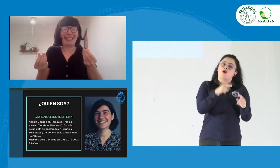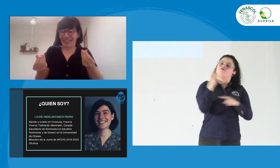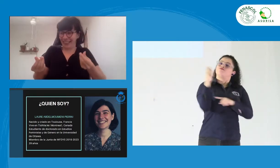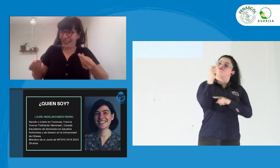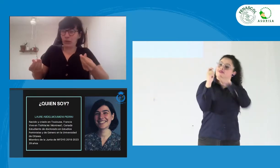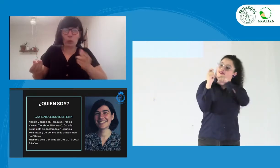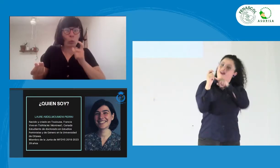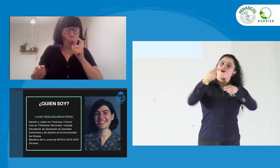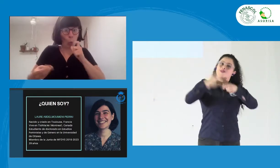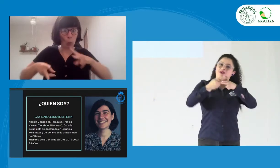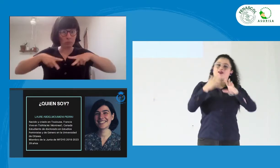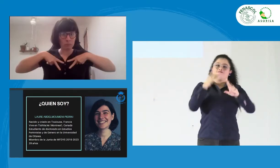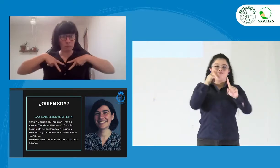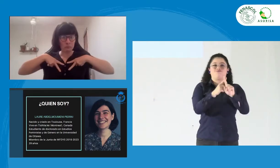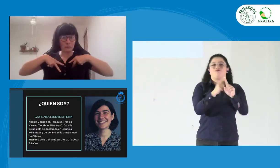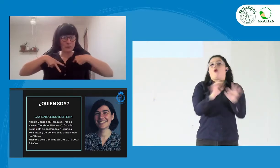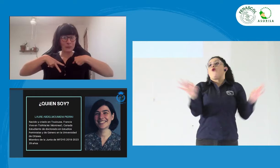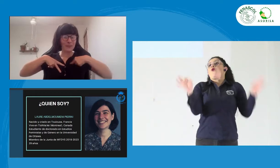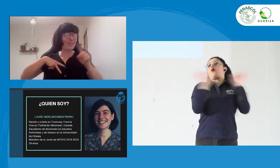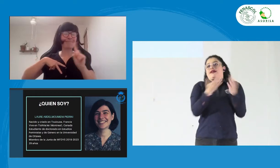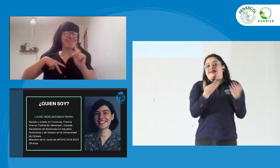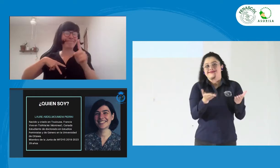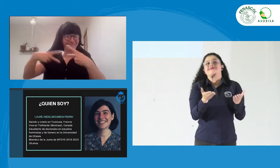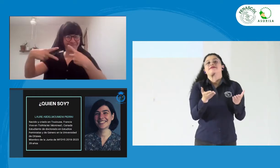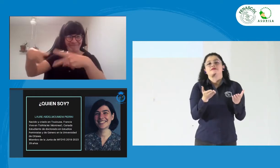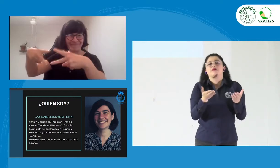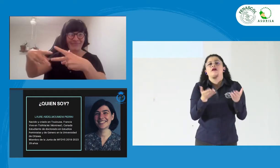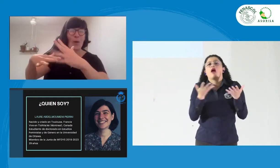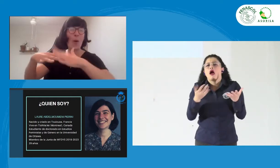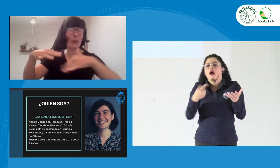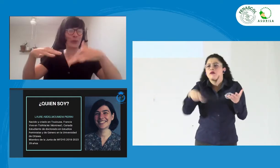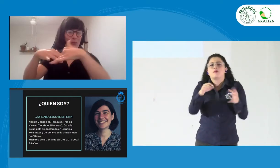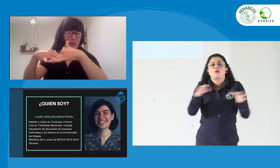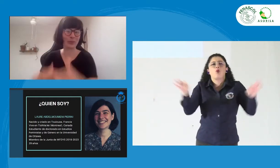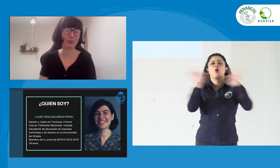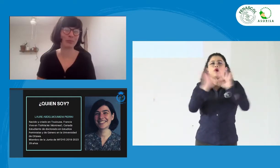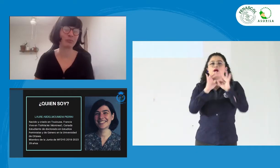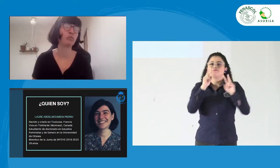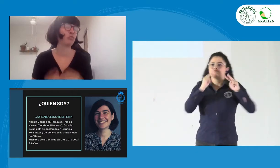Ese lugar, ese nativo, donde nosotros estábamos allí asentados.